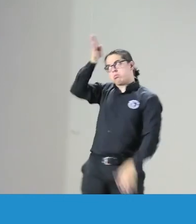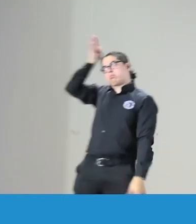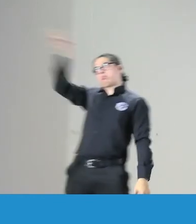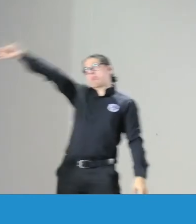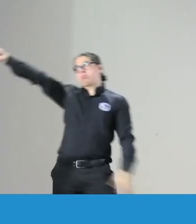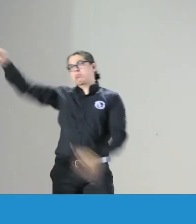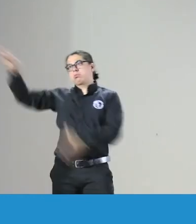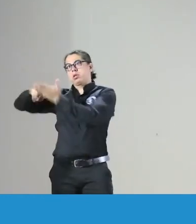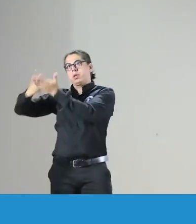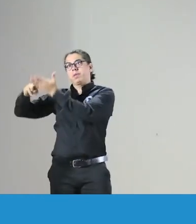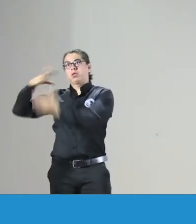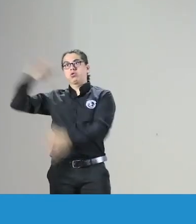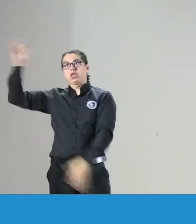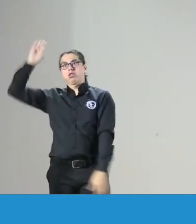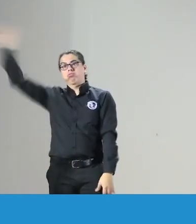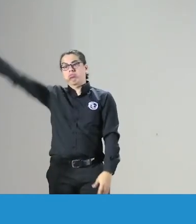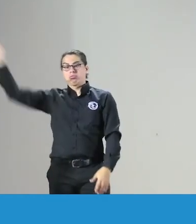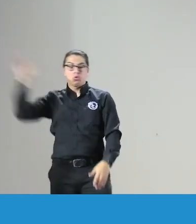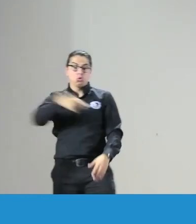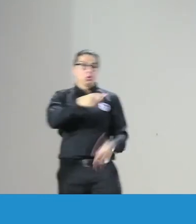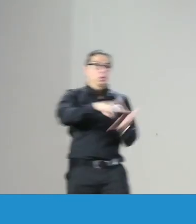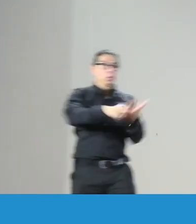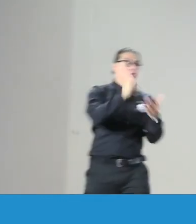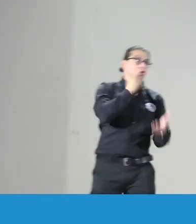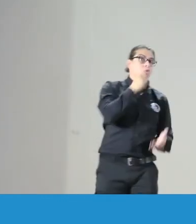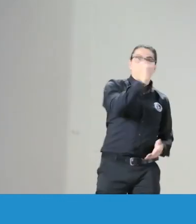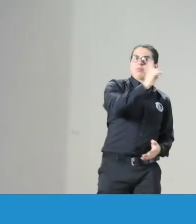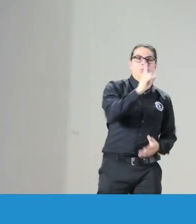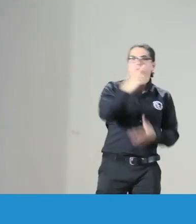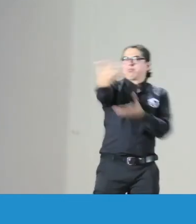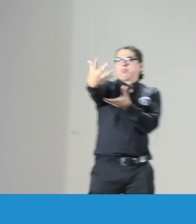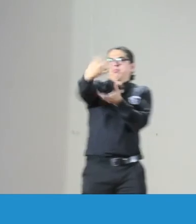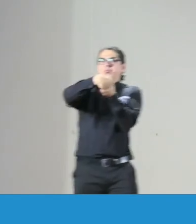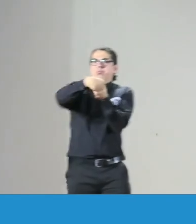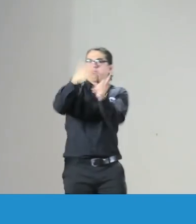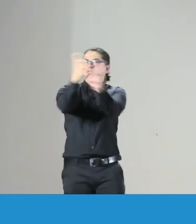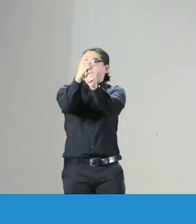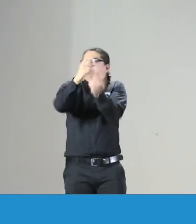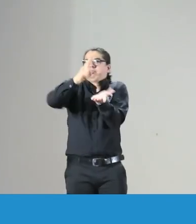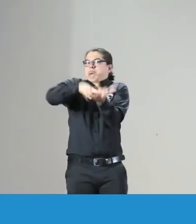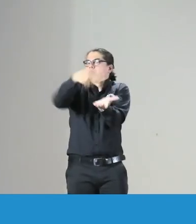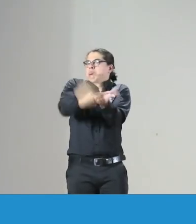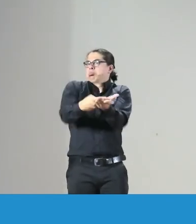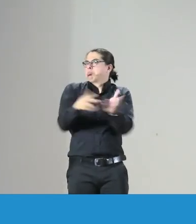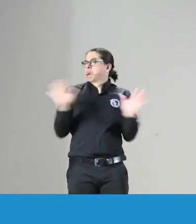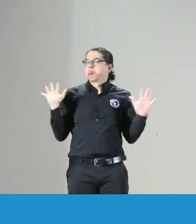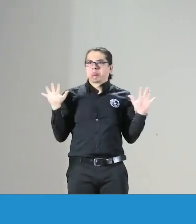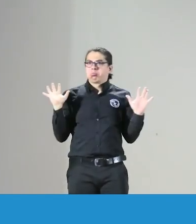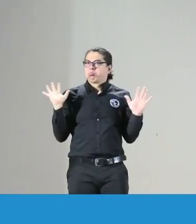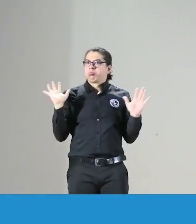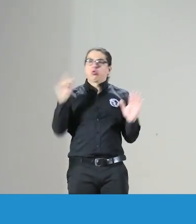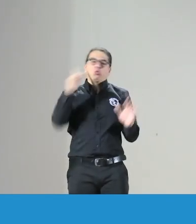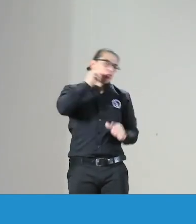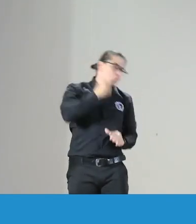no solamente para los intérpretes oyentes se habla de esa claridad estoy hablando de los intérpretes sordos y oyentes cuando hablo de intérpretes